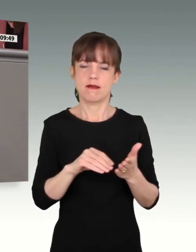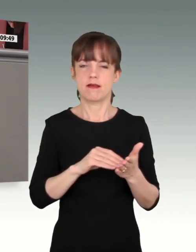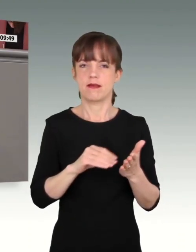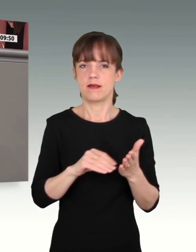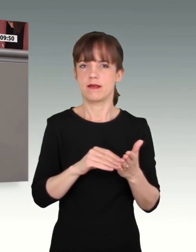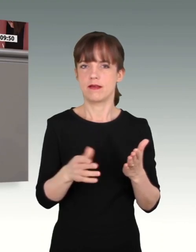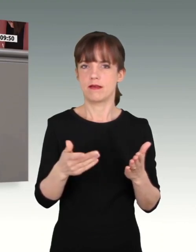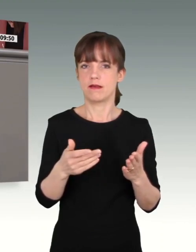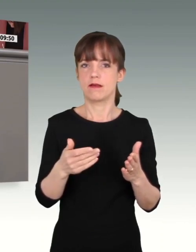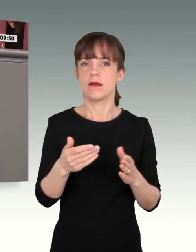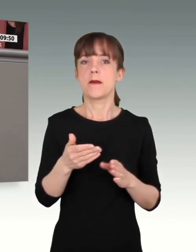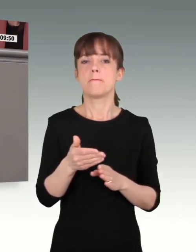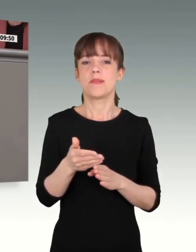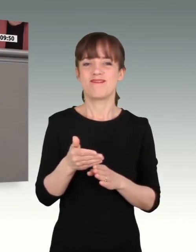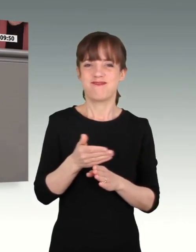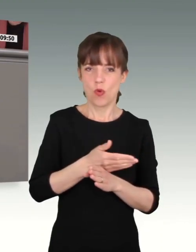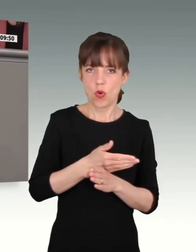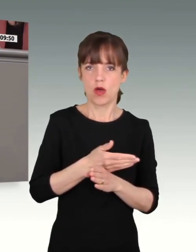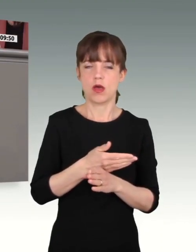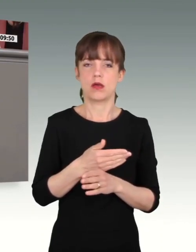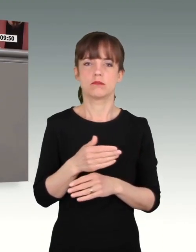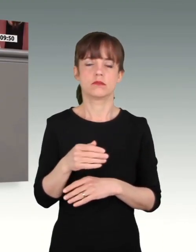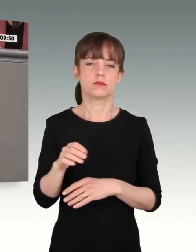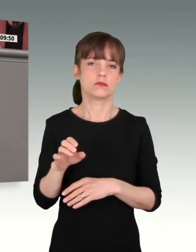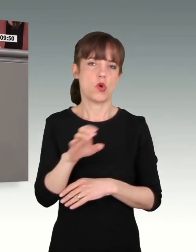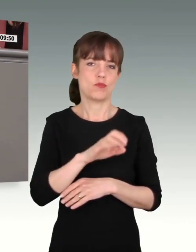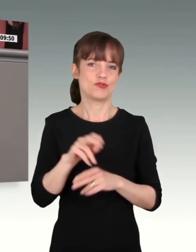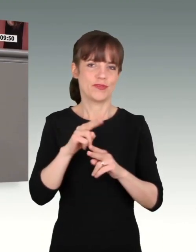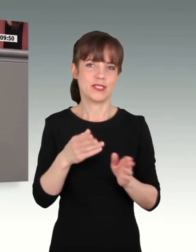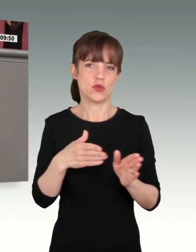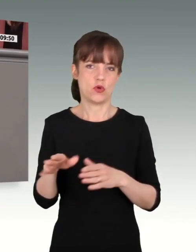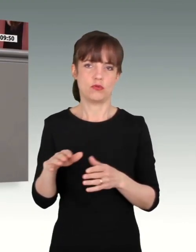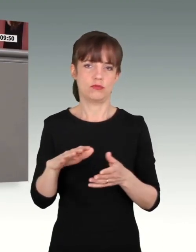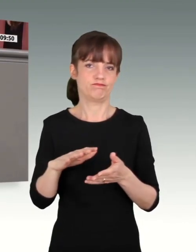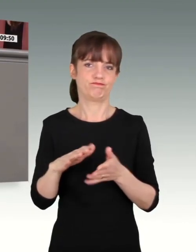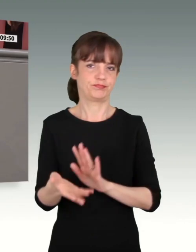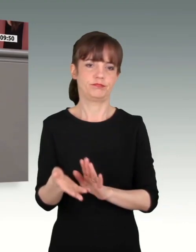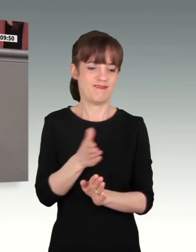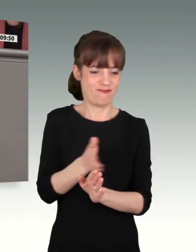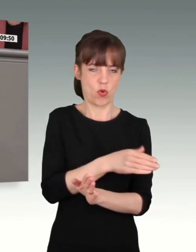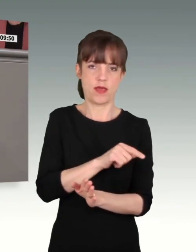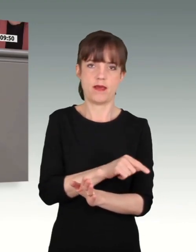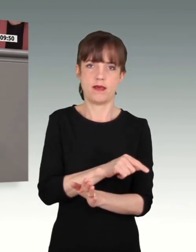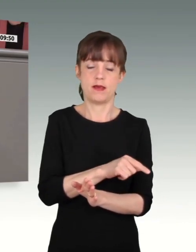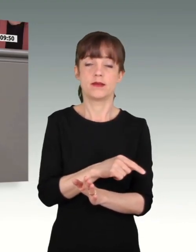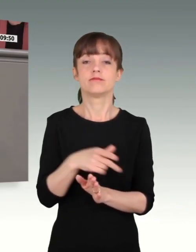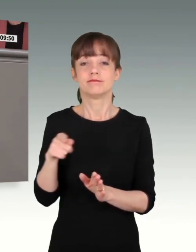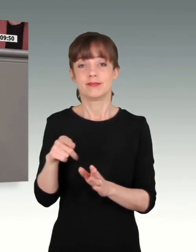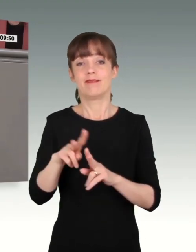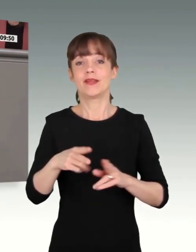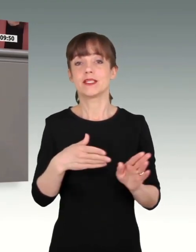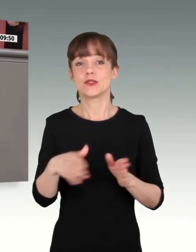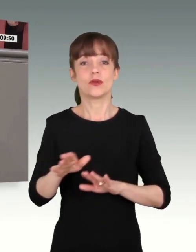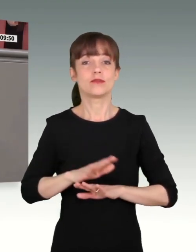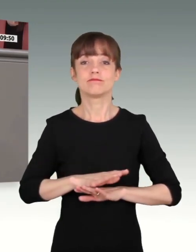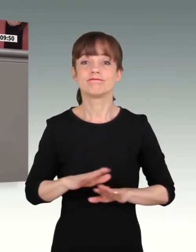noch vor dem Bruch der Europäischen Friedensordnung durch einen von Russland begonnenen